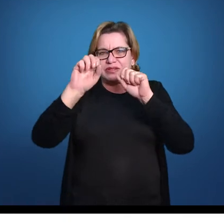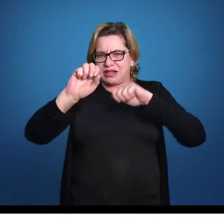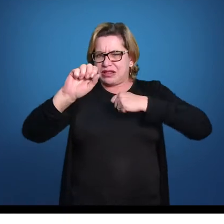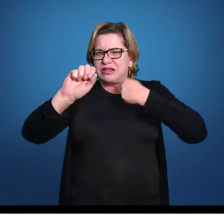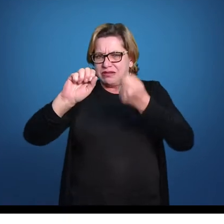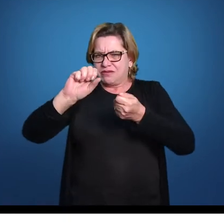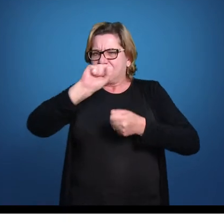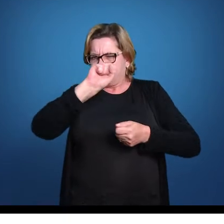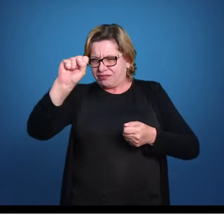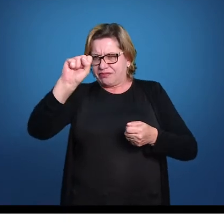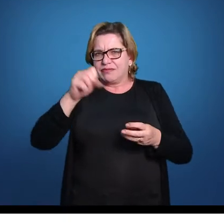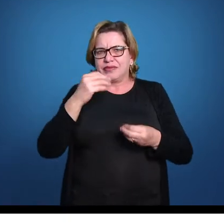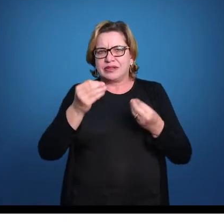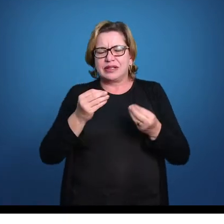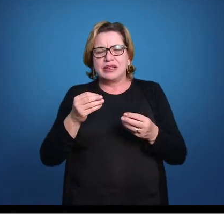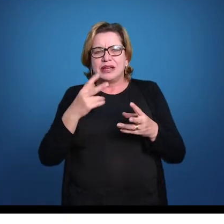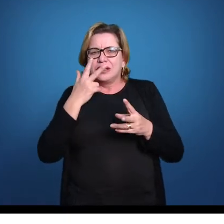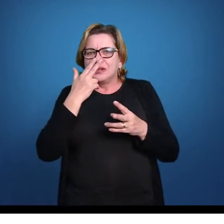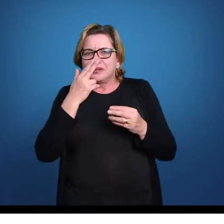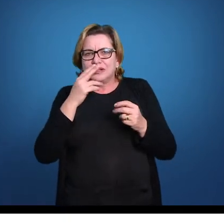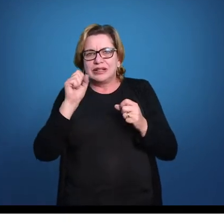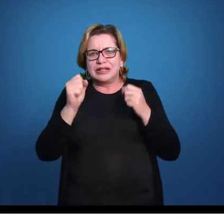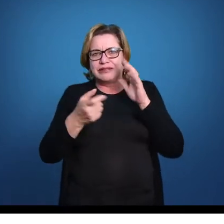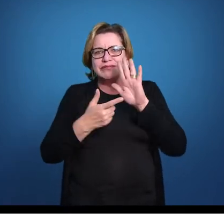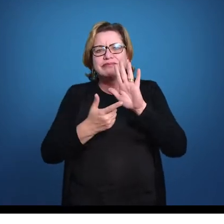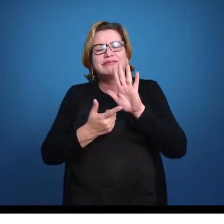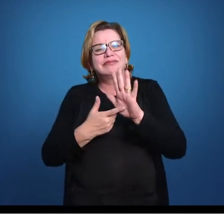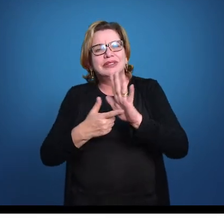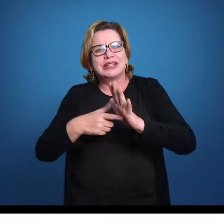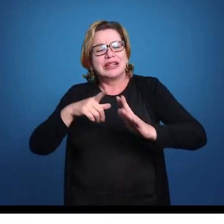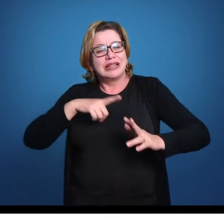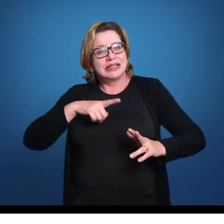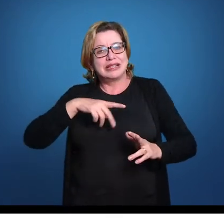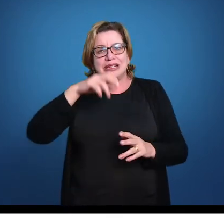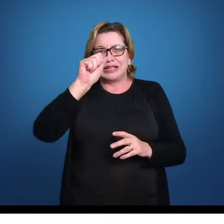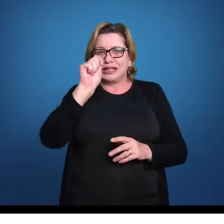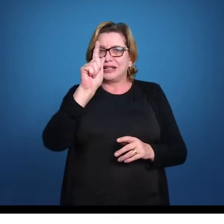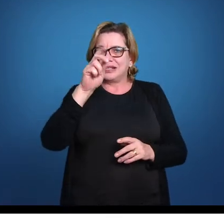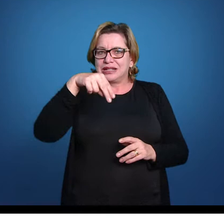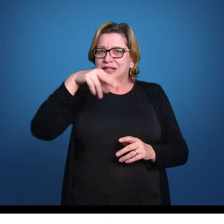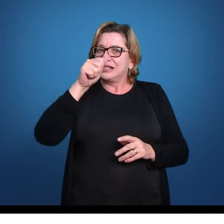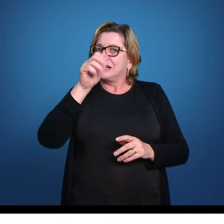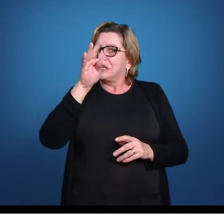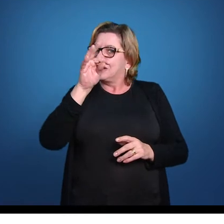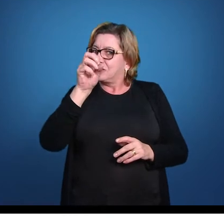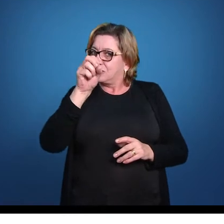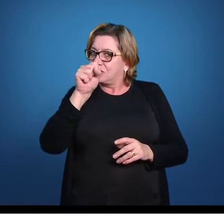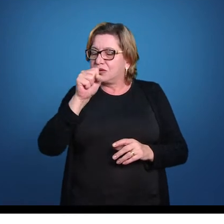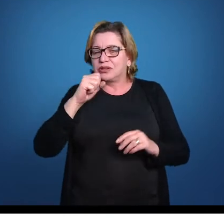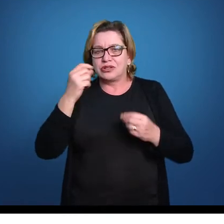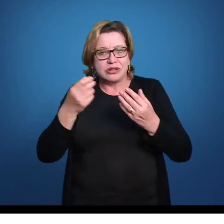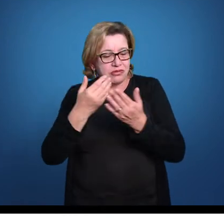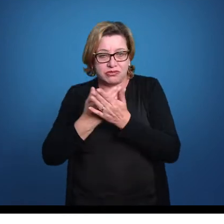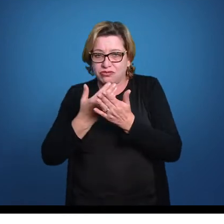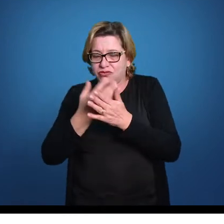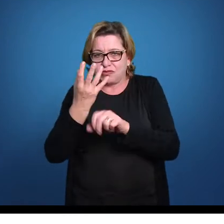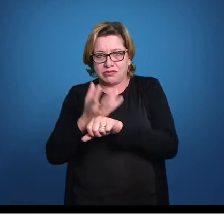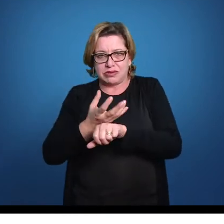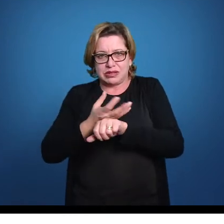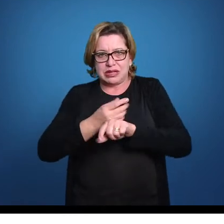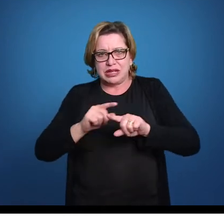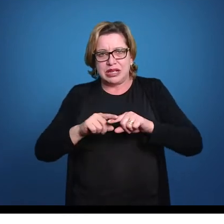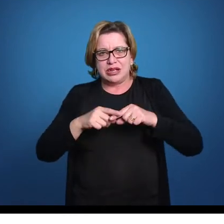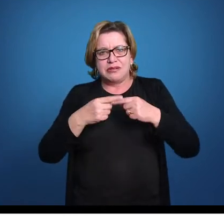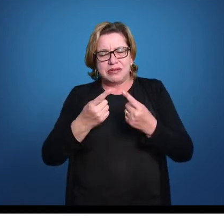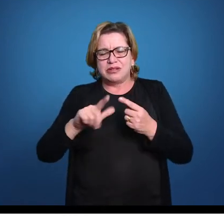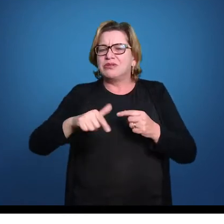acústico lateral, né? Eles aparecem aí em agnatos fósseis, né? Então a gente não viu na nossa disciplina, mas aparecem